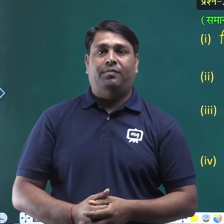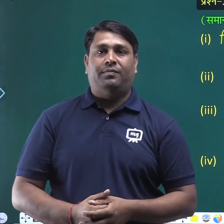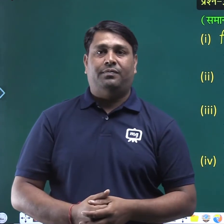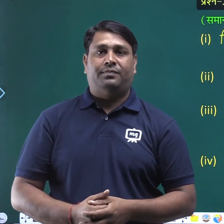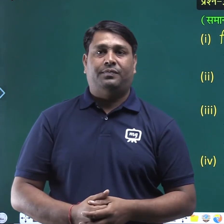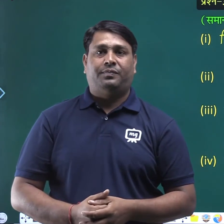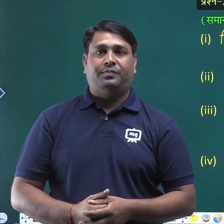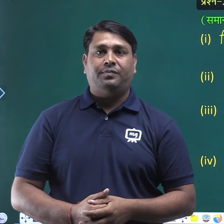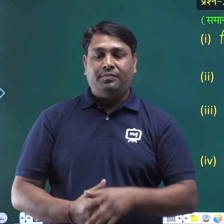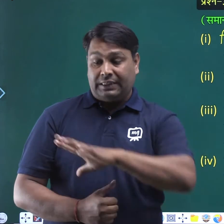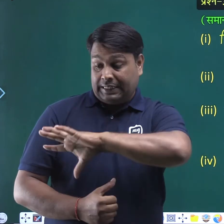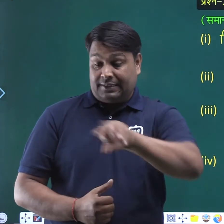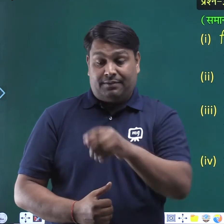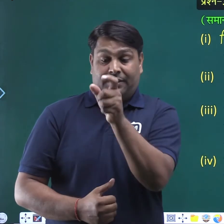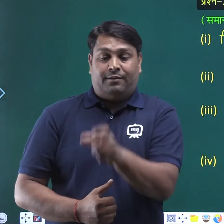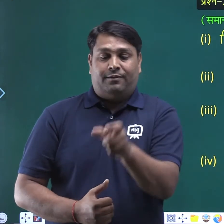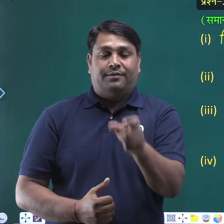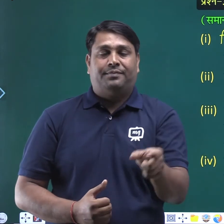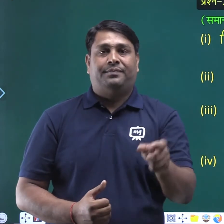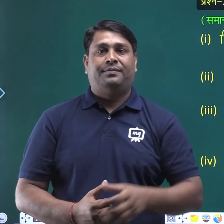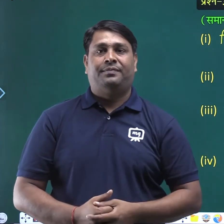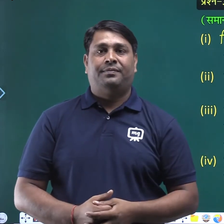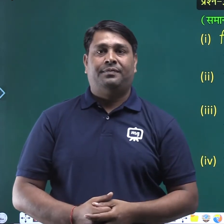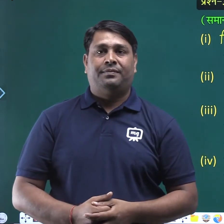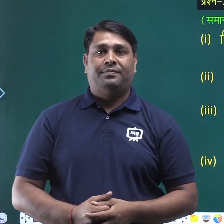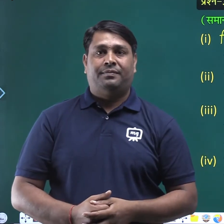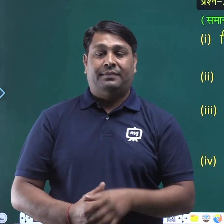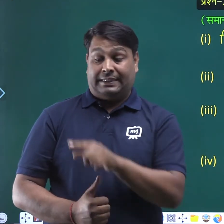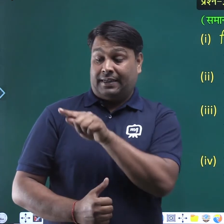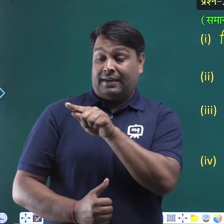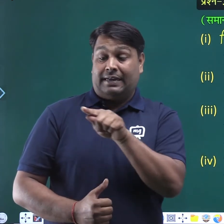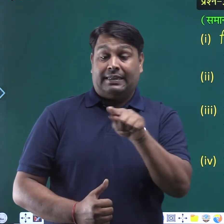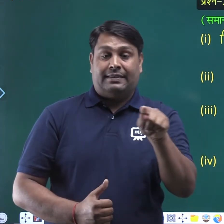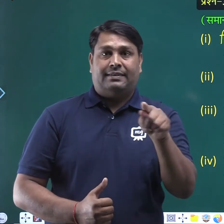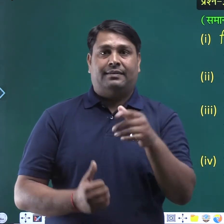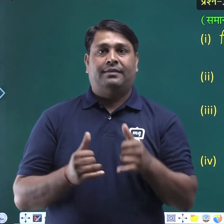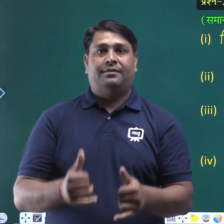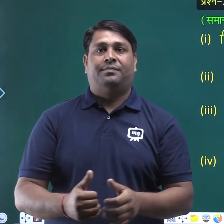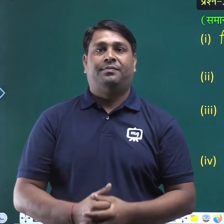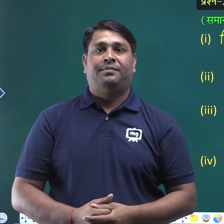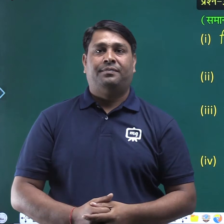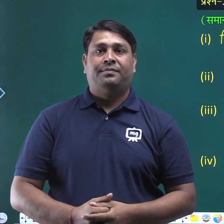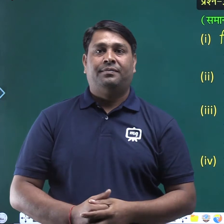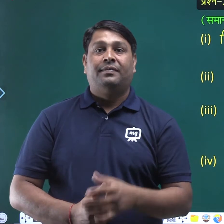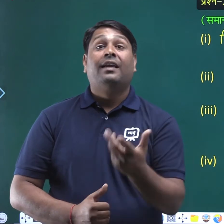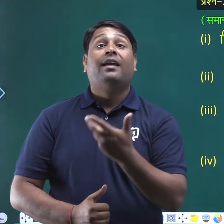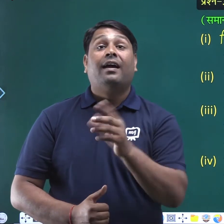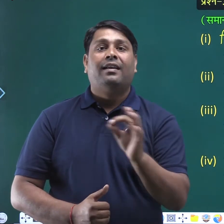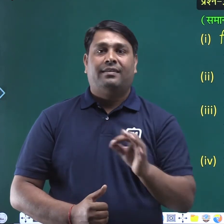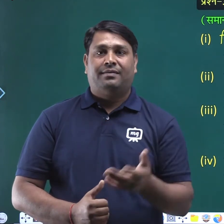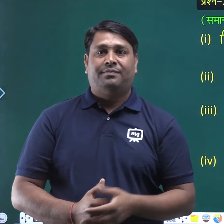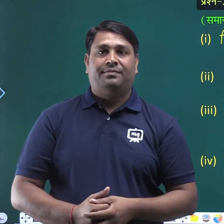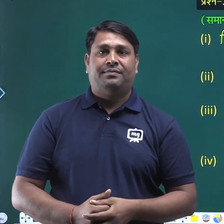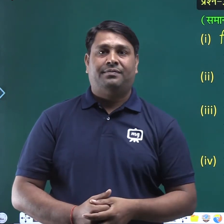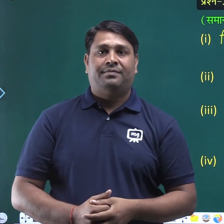सभी लोग डैश है क्या लिखेंगे बच्चों?